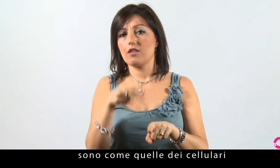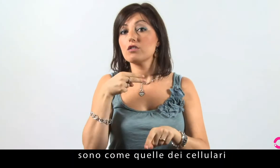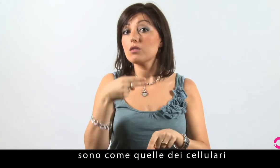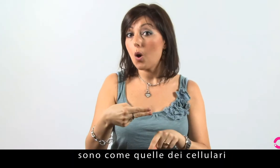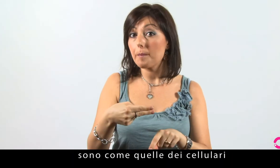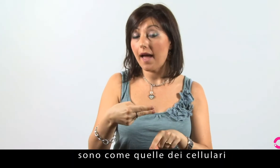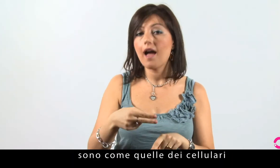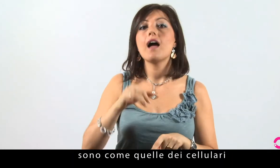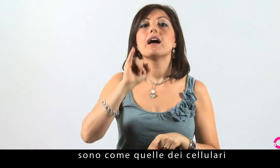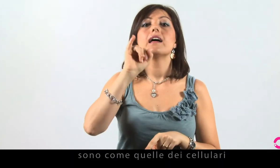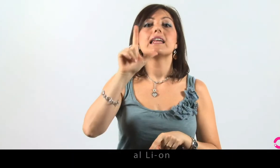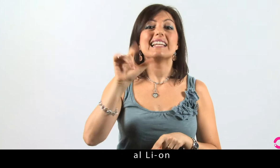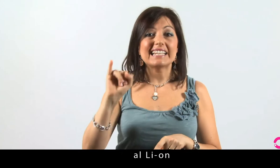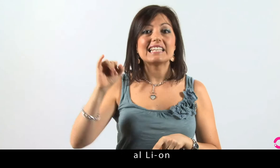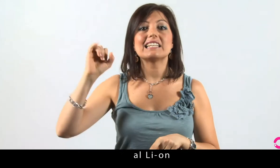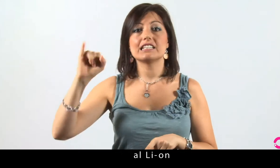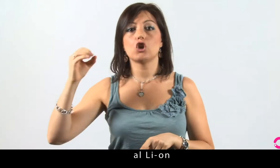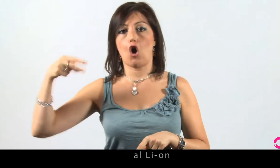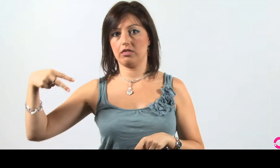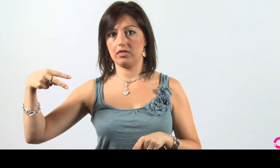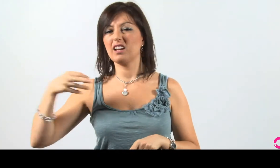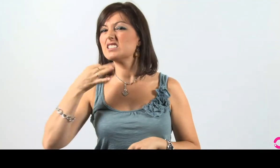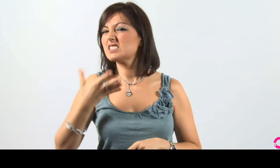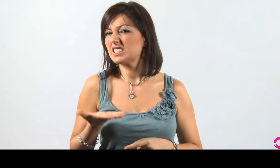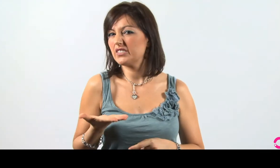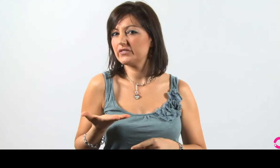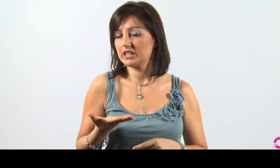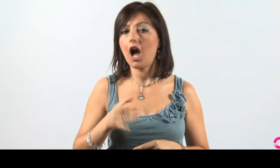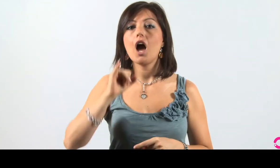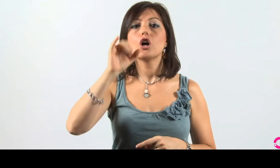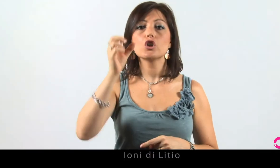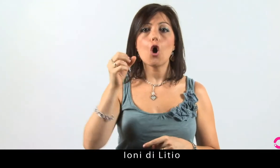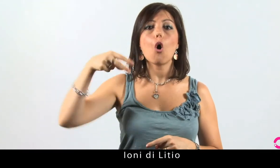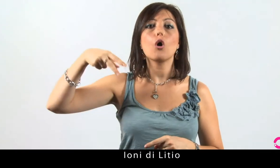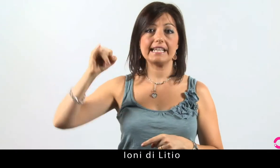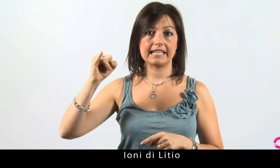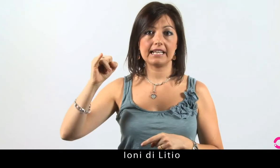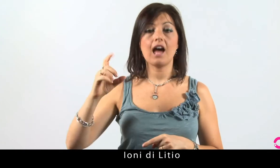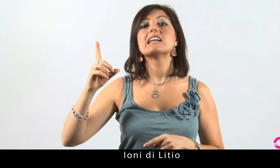cellulari, all'Ion, ioni di litio.